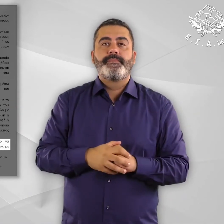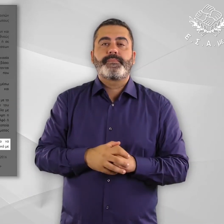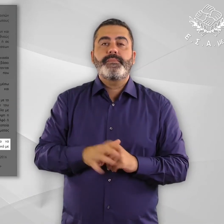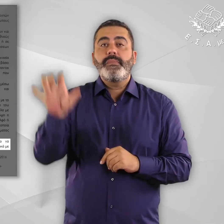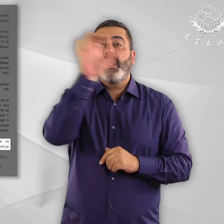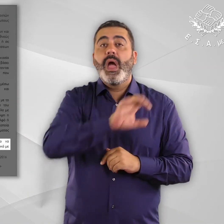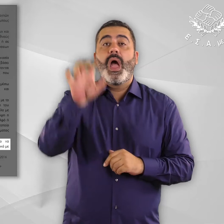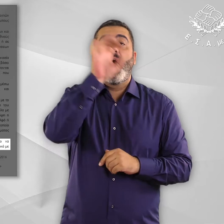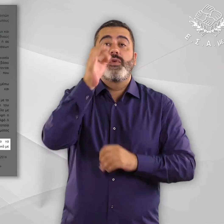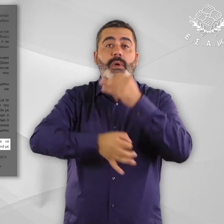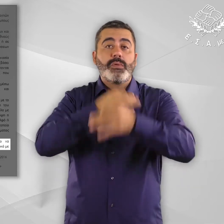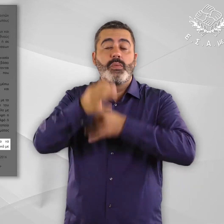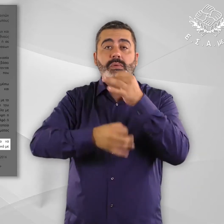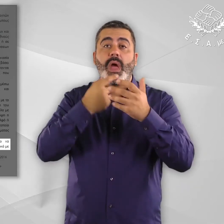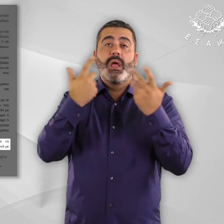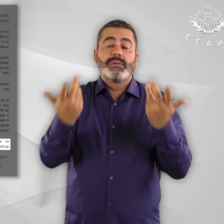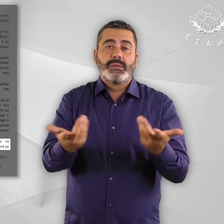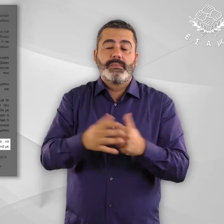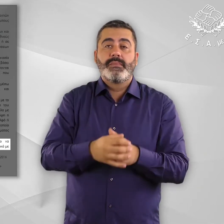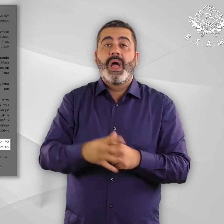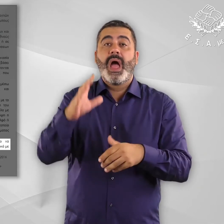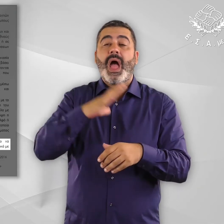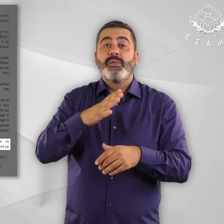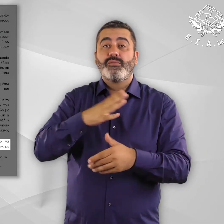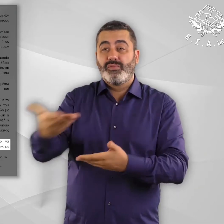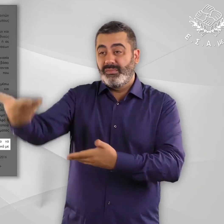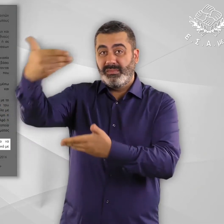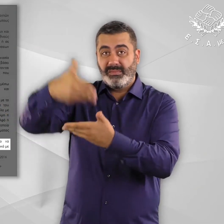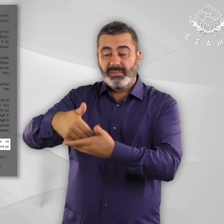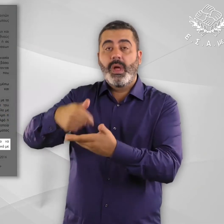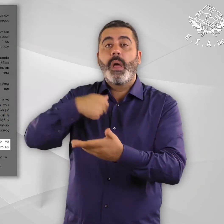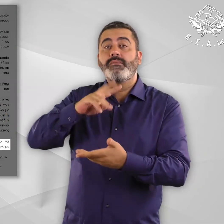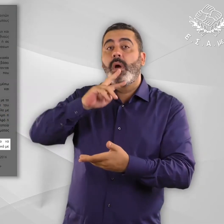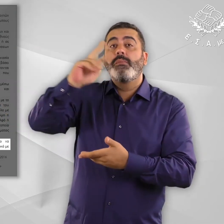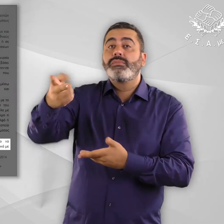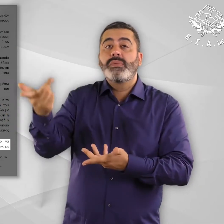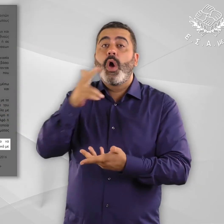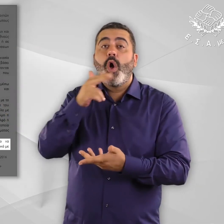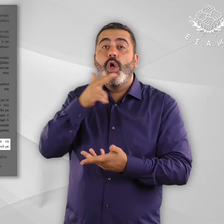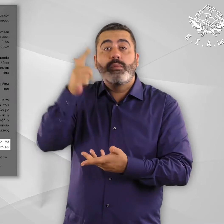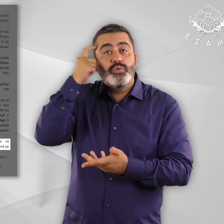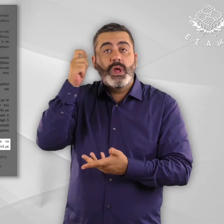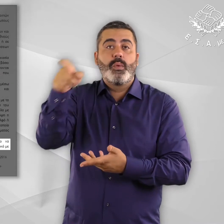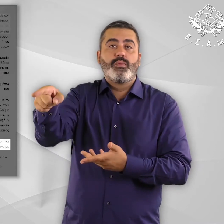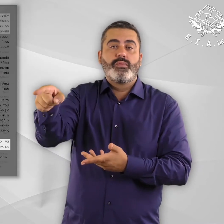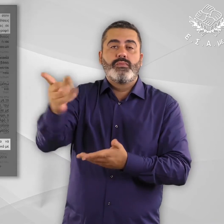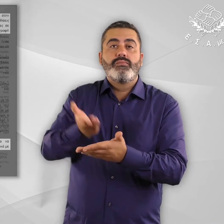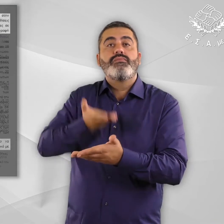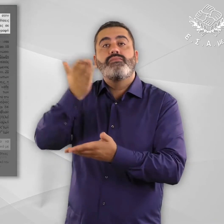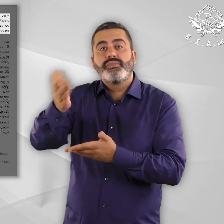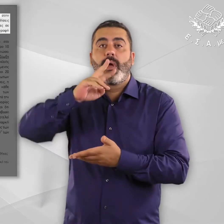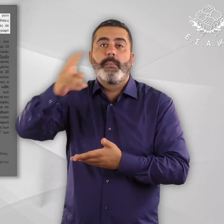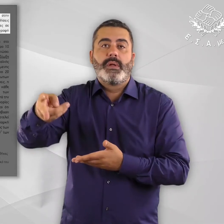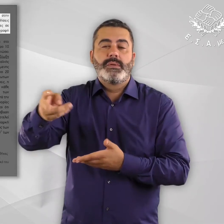απαιτεί οι αιτούντες ασύλων να ενημερώνονται εισαγωγικά σε γλώσσα την οποία κατανοούν κλείνοντα εισαγωγικά σχετικά με τη διαδικασία